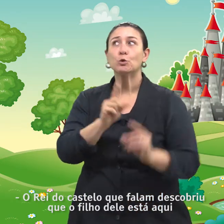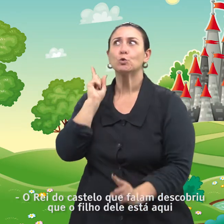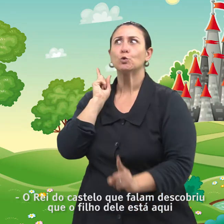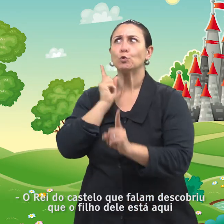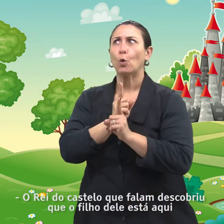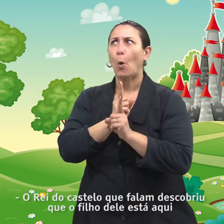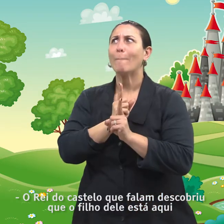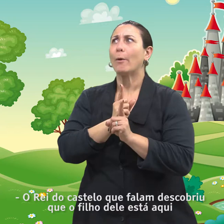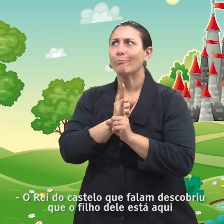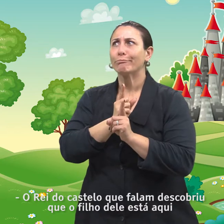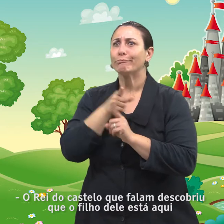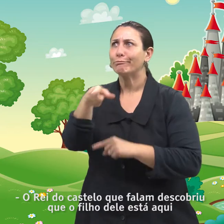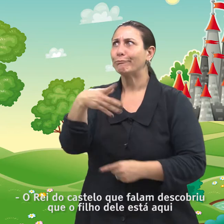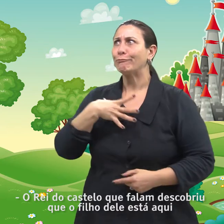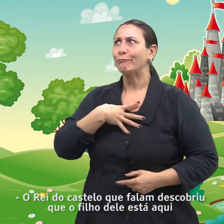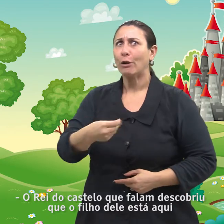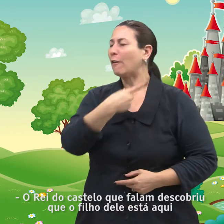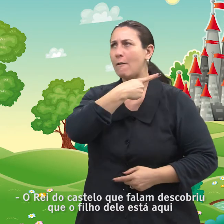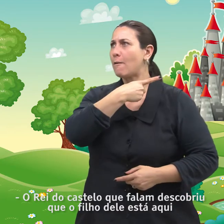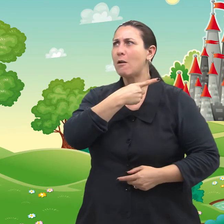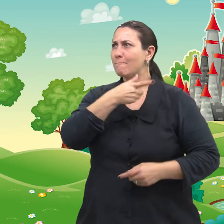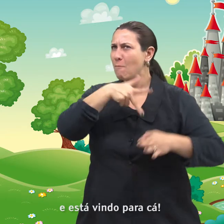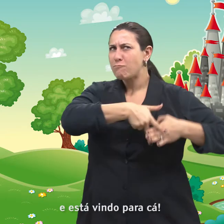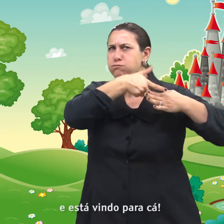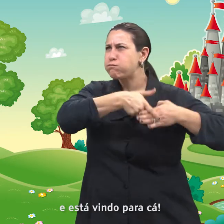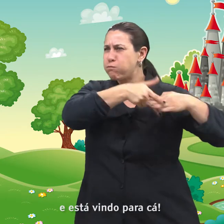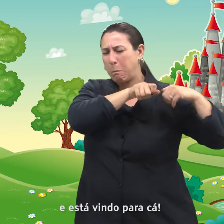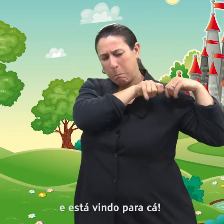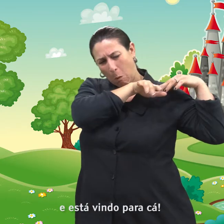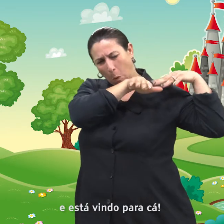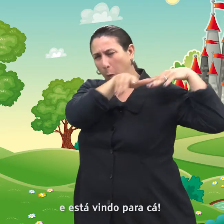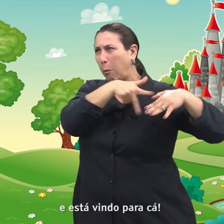descobriu que o filho dele está aqui e está vindo para cá.